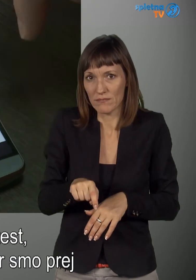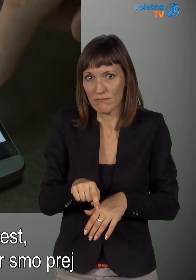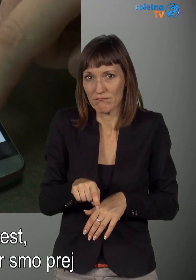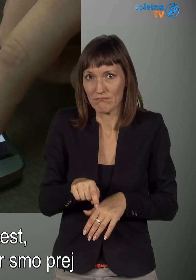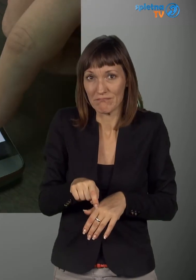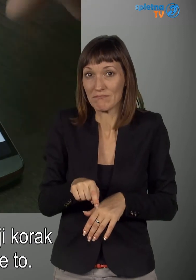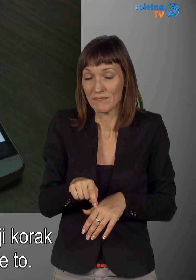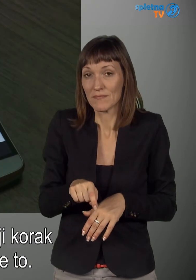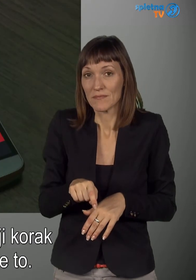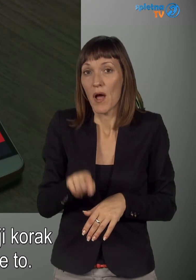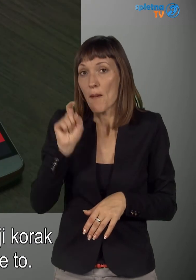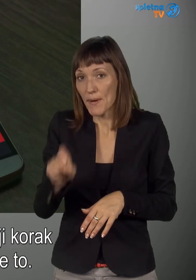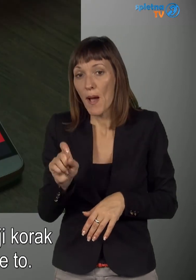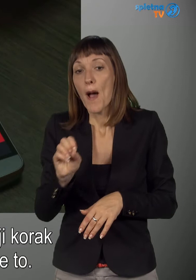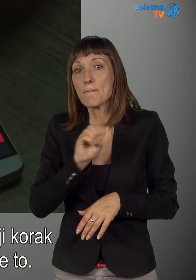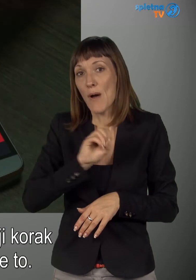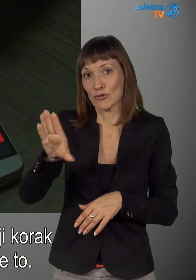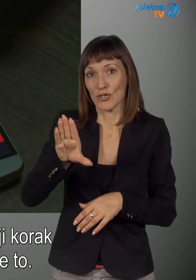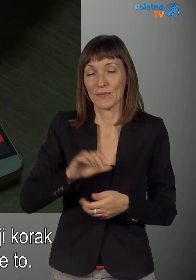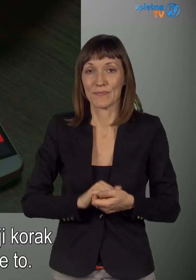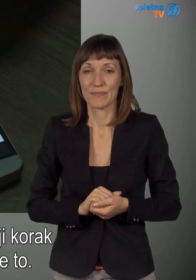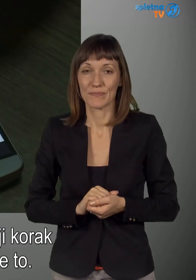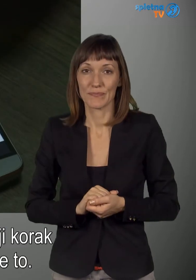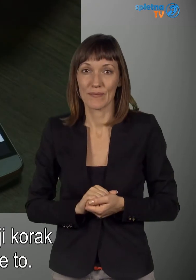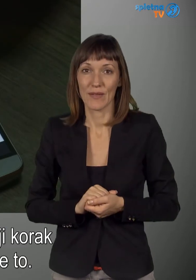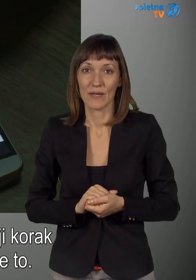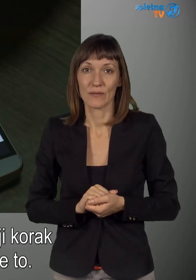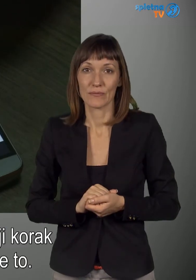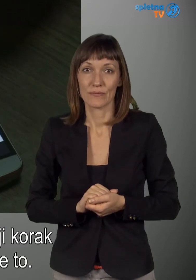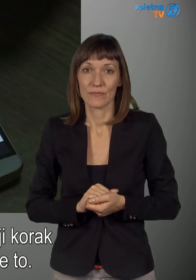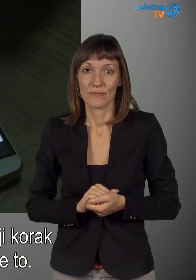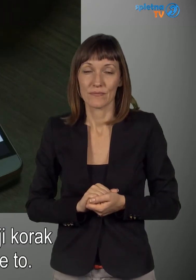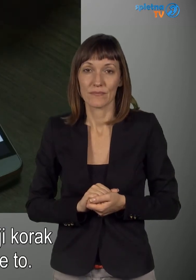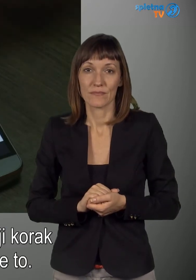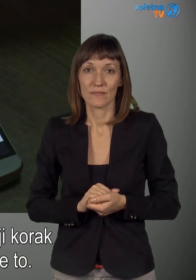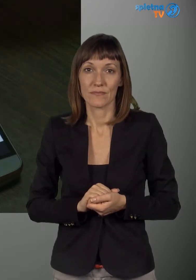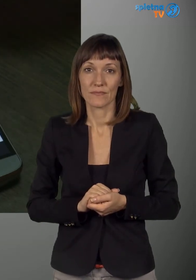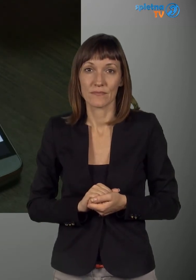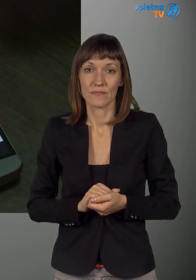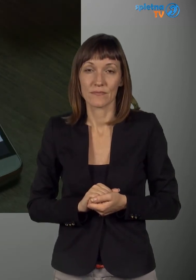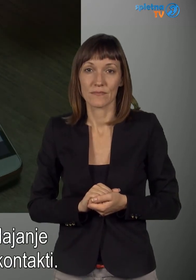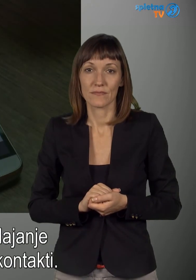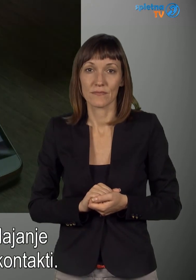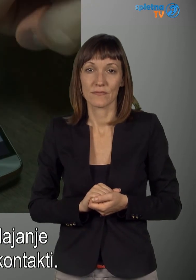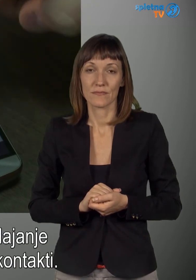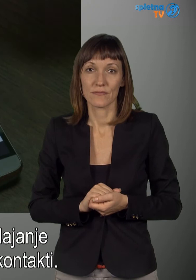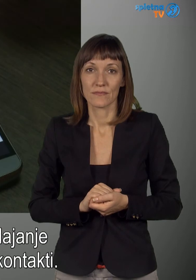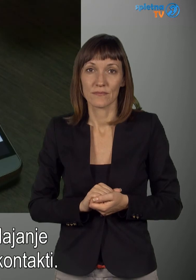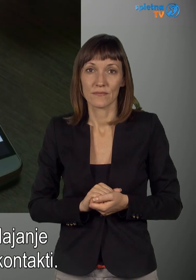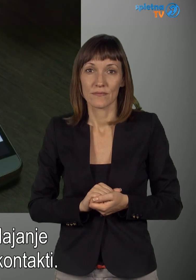Tle, smo preizbrali in potem zaden korak, klic na pomoč. To je to. Potem imamo